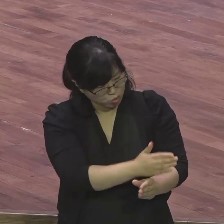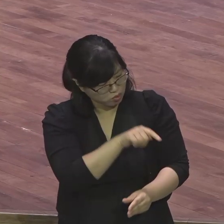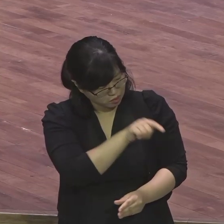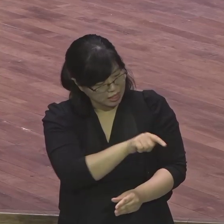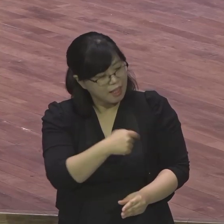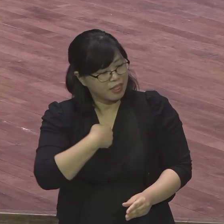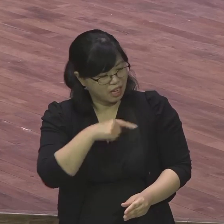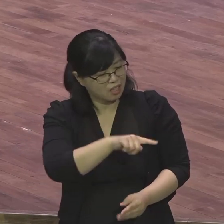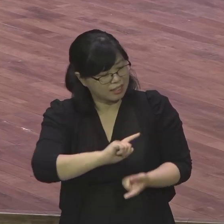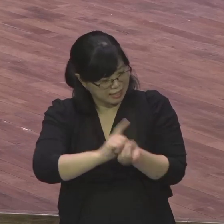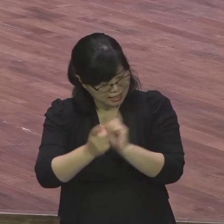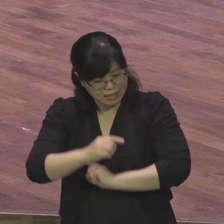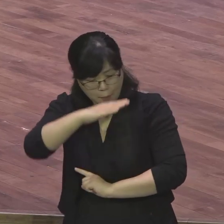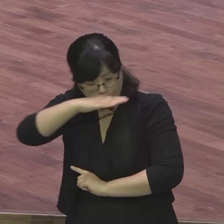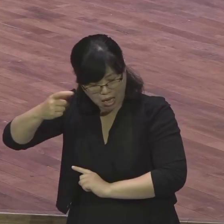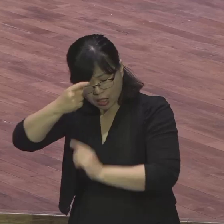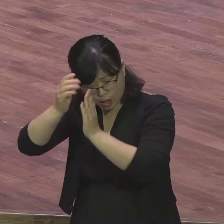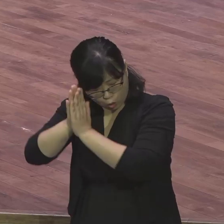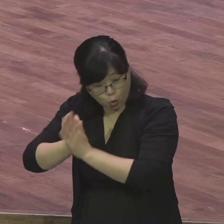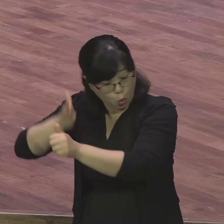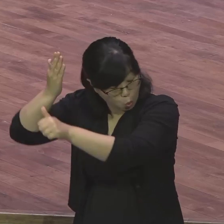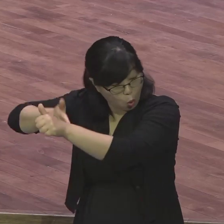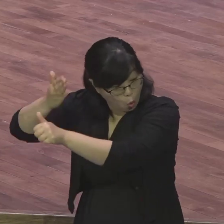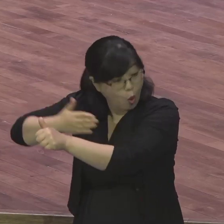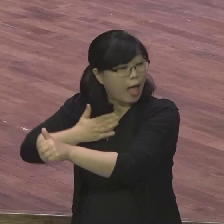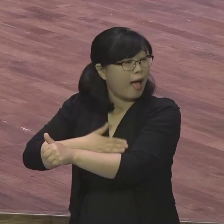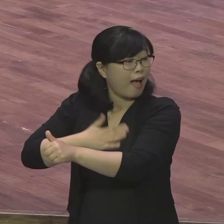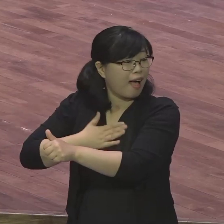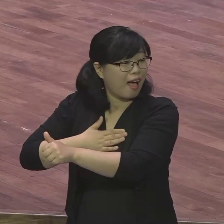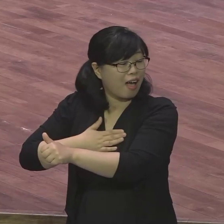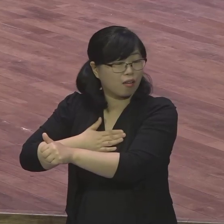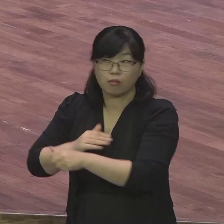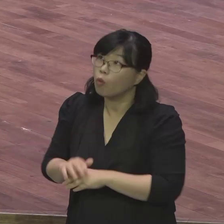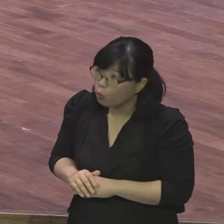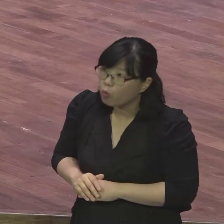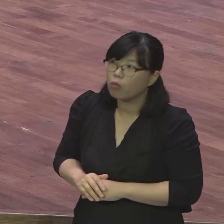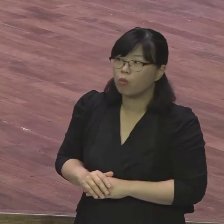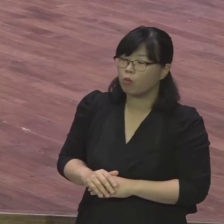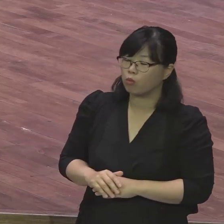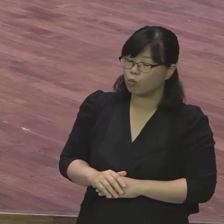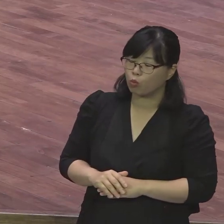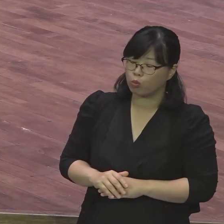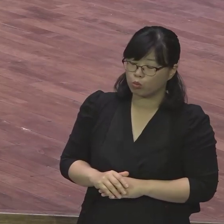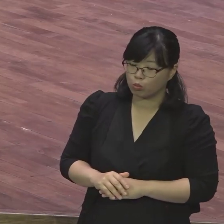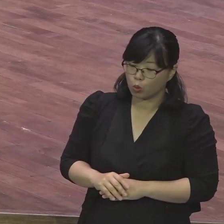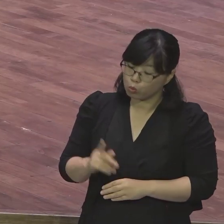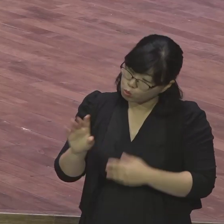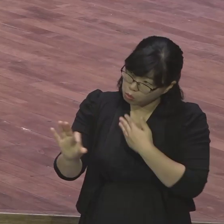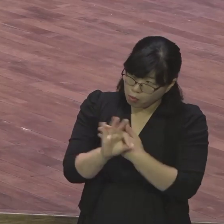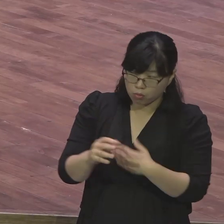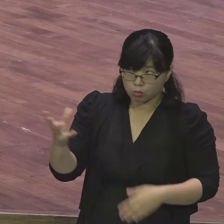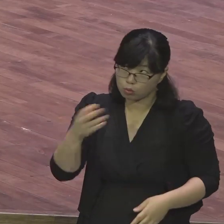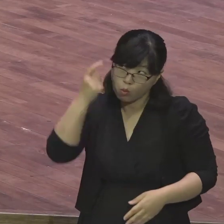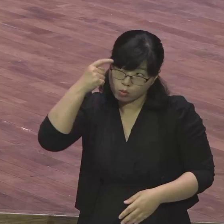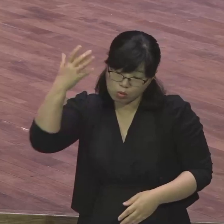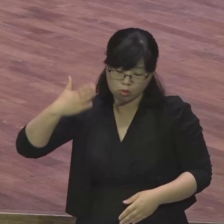나를 대신해서 기도해 주니까 나는 이제 기도할 필요 없겠네 그런 분도 있어요